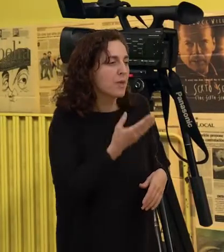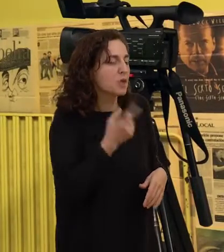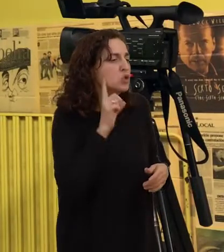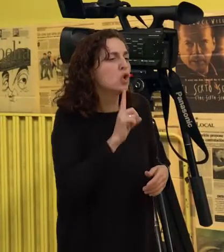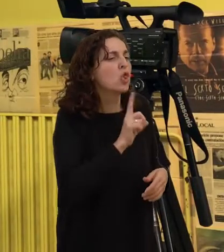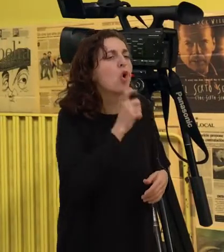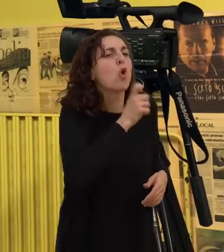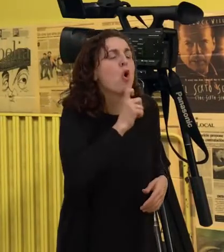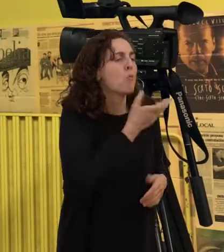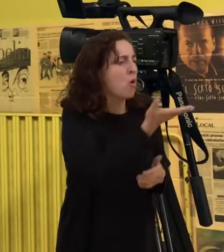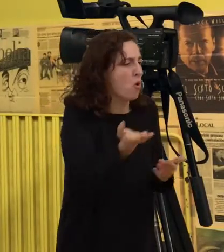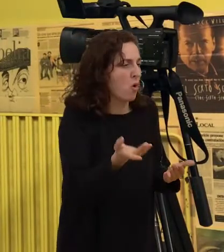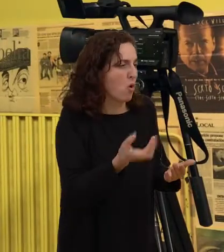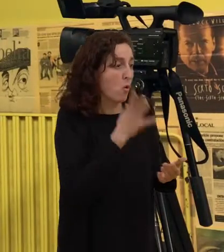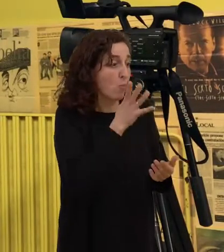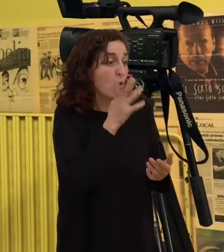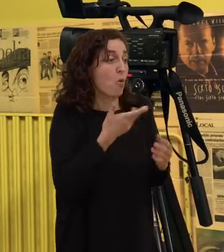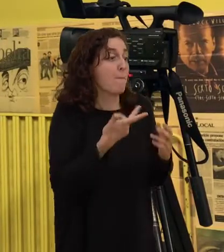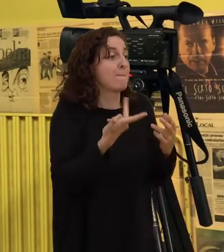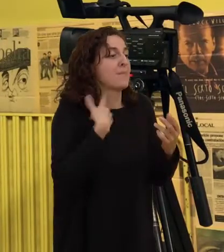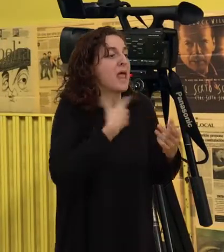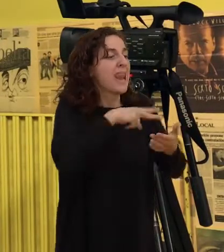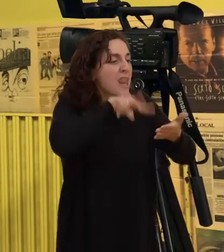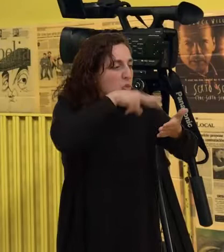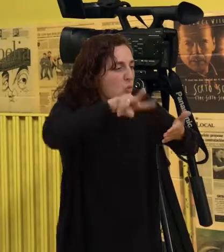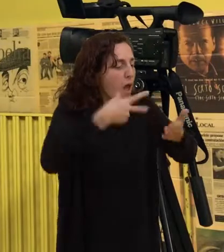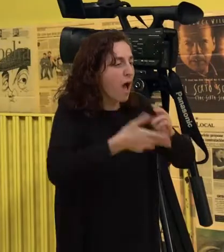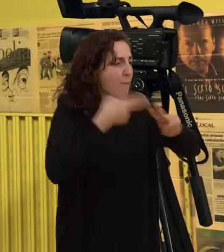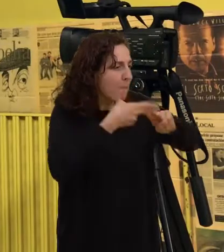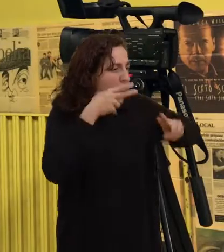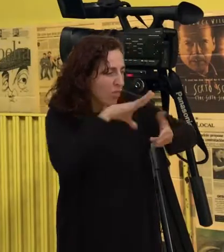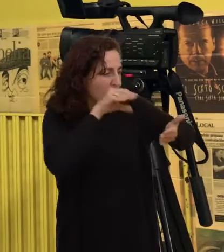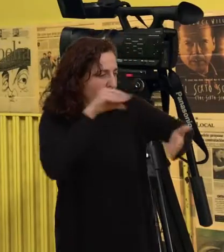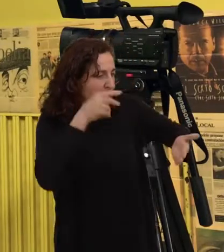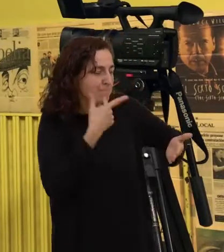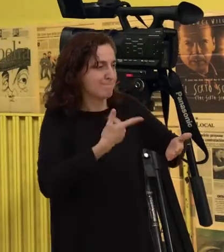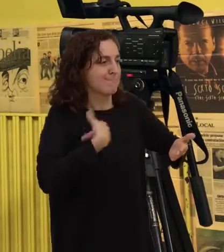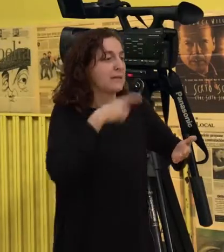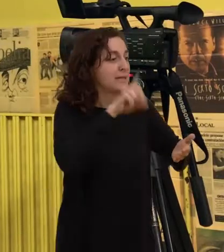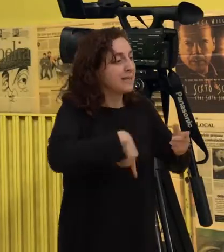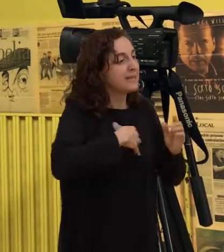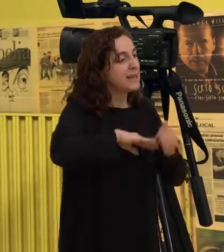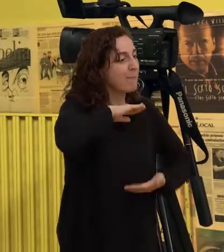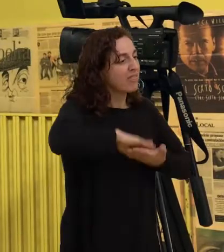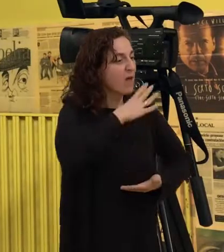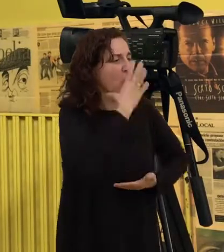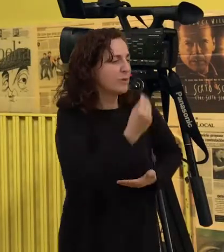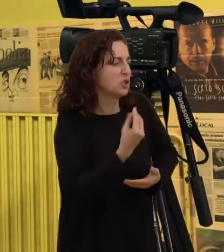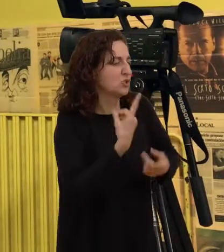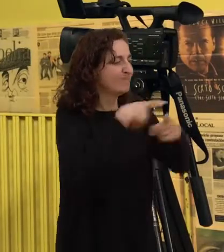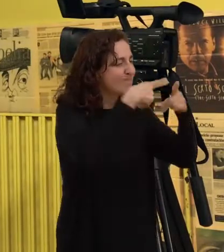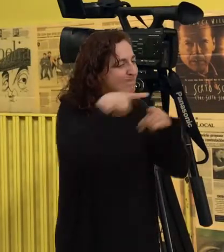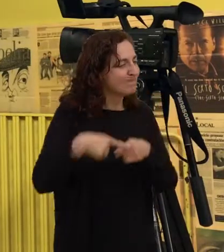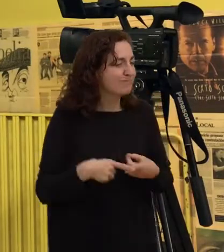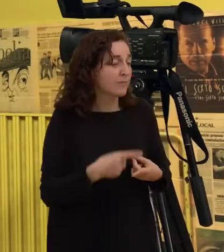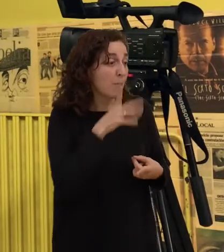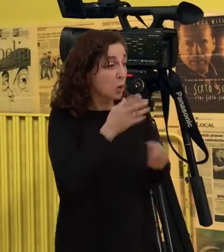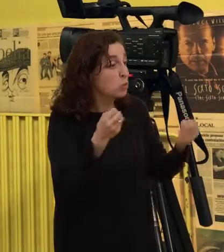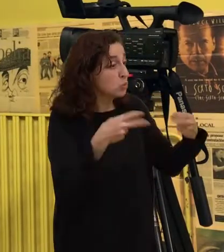é, porque a velocidade de leitura varía e a capacidade de comprensión tamén o face. Pero os subtítulos son útiles para